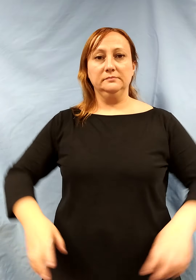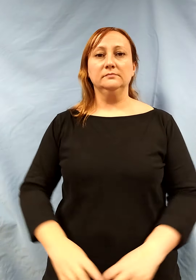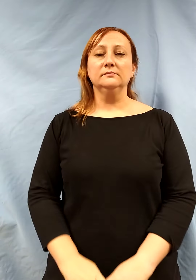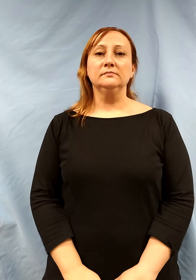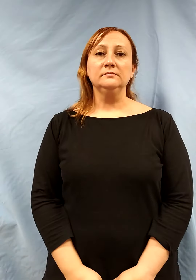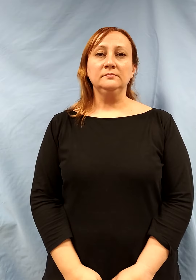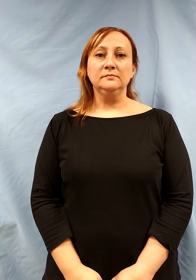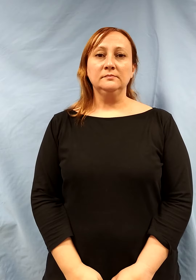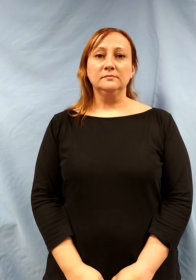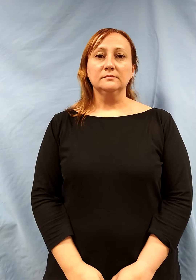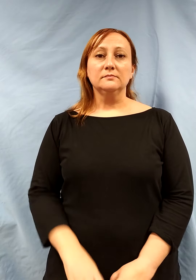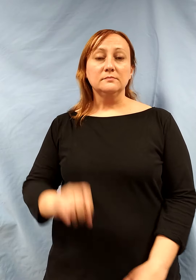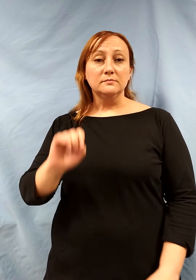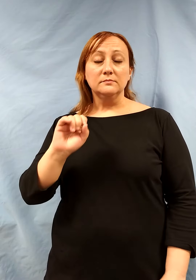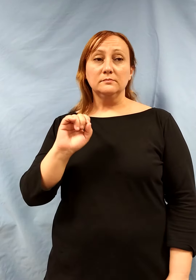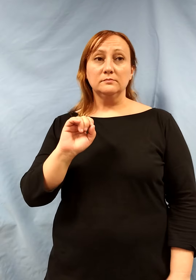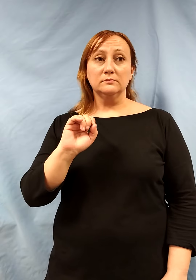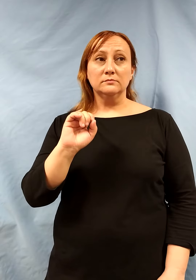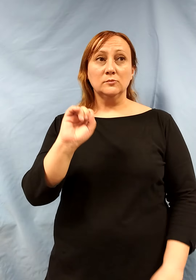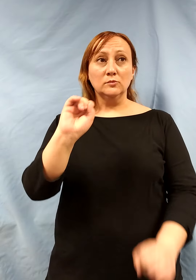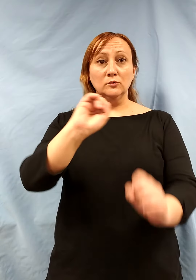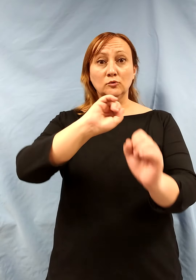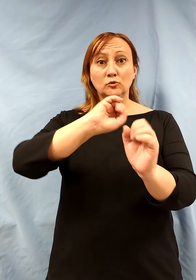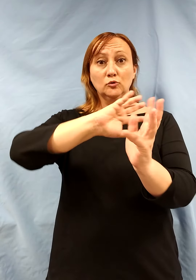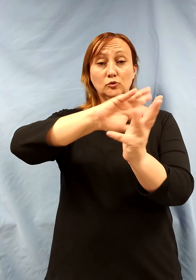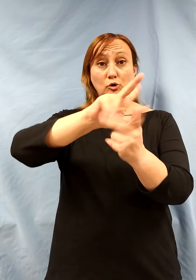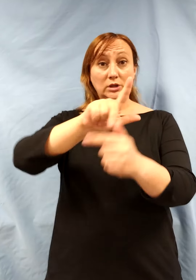Su primer comentario al recibir la noticia fue